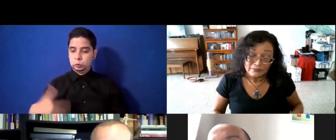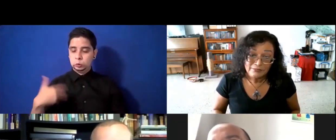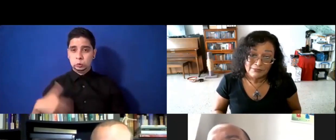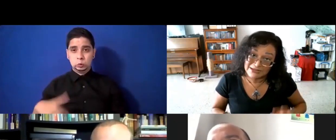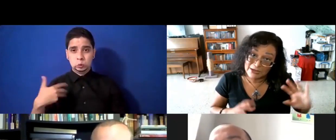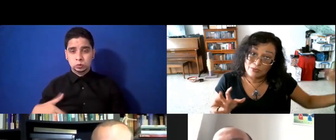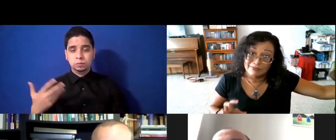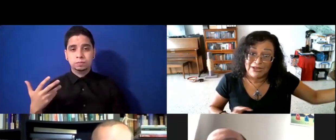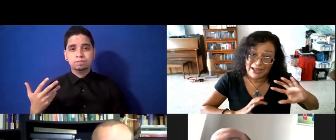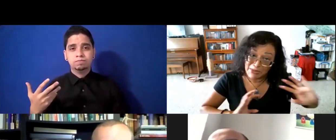qué sé yo, pandemia?